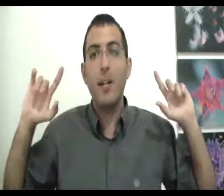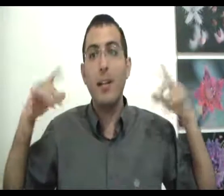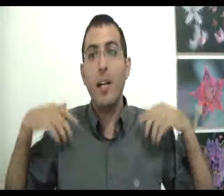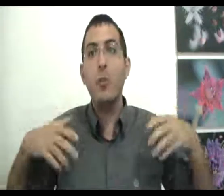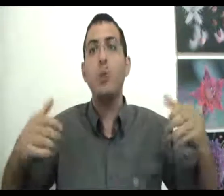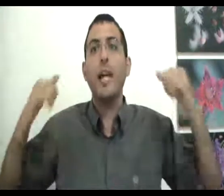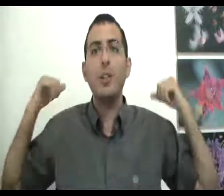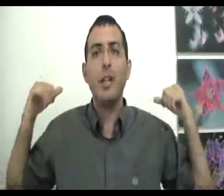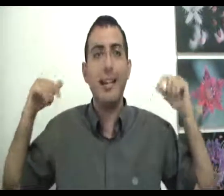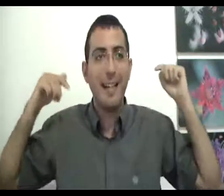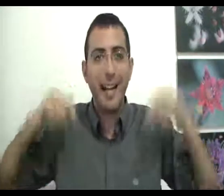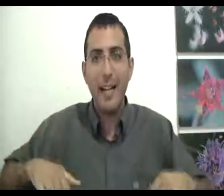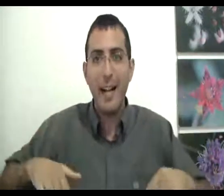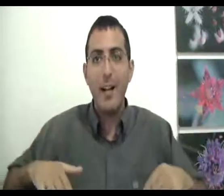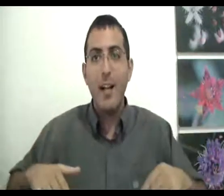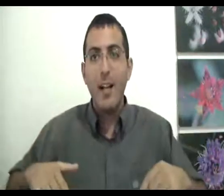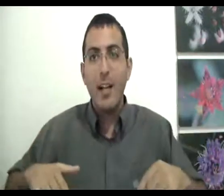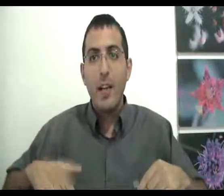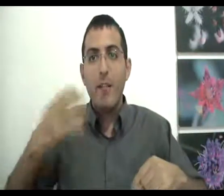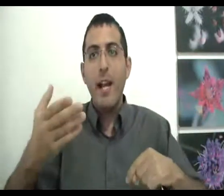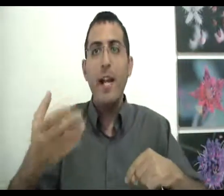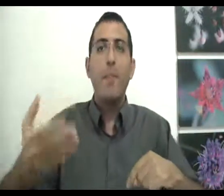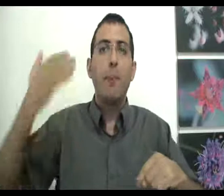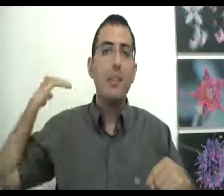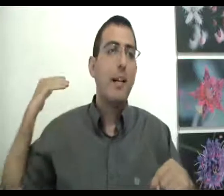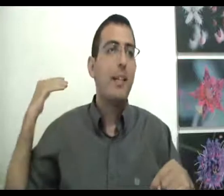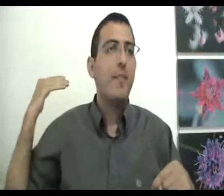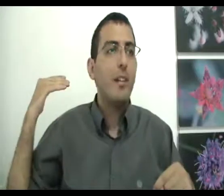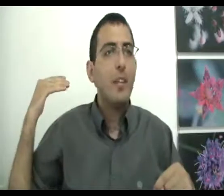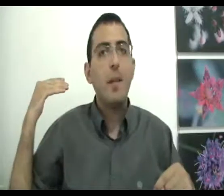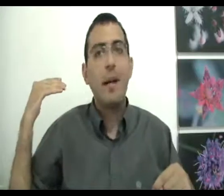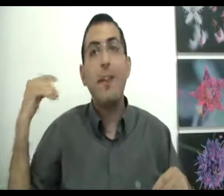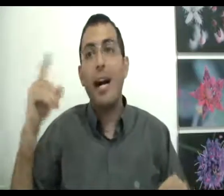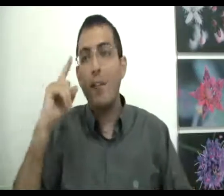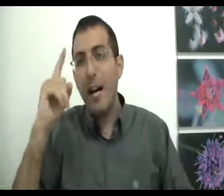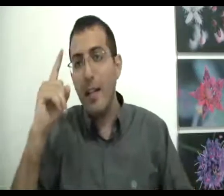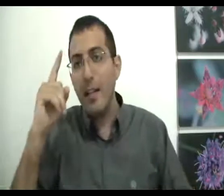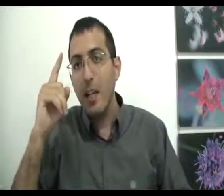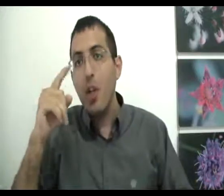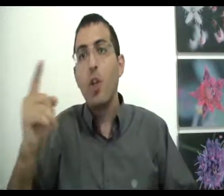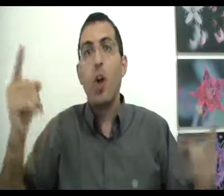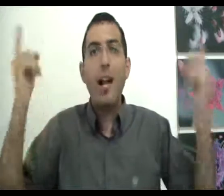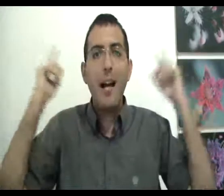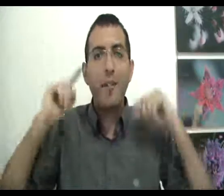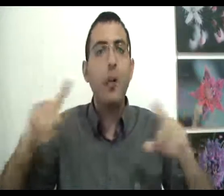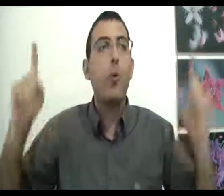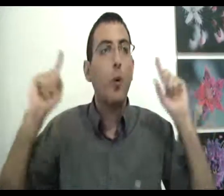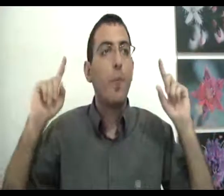על התחושה שלך כרגע ופרספקטיבה שיש לה בעבר אבל כל העבר כולו